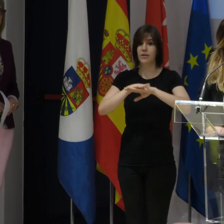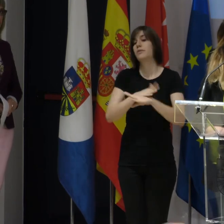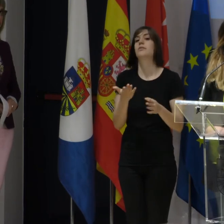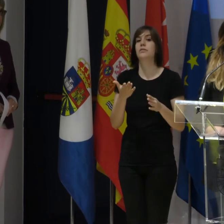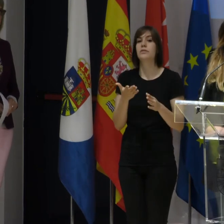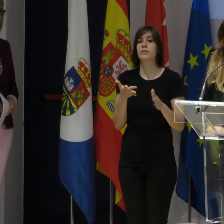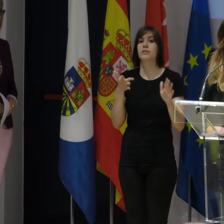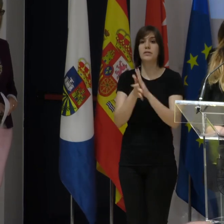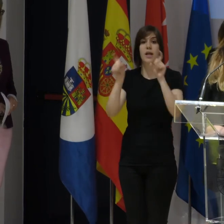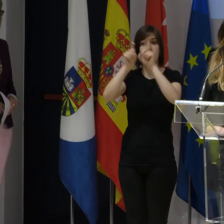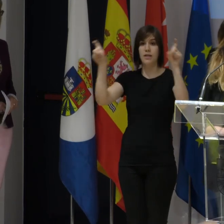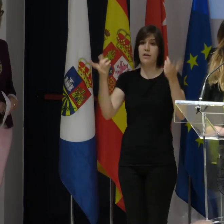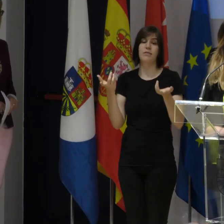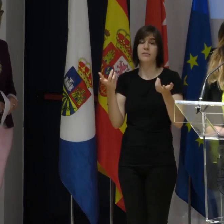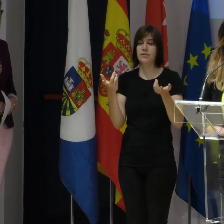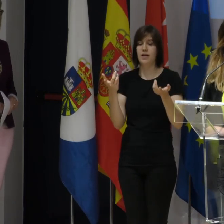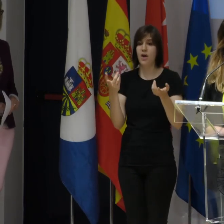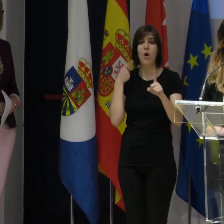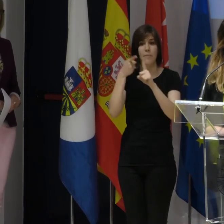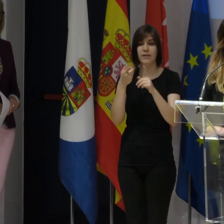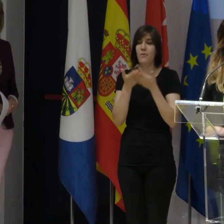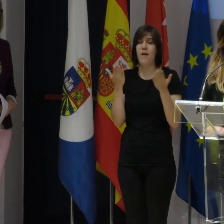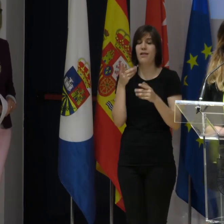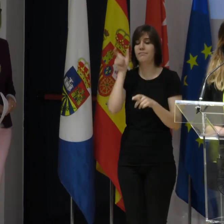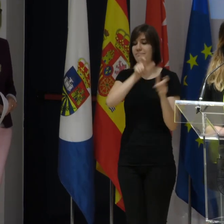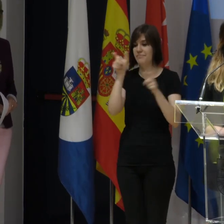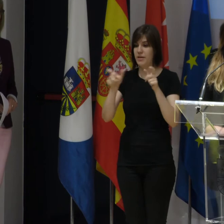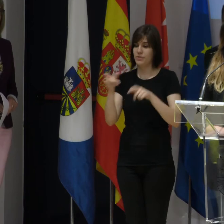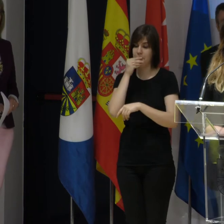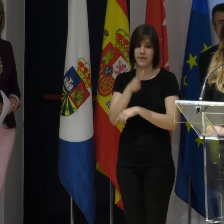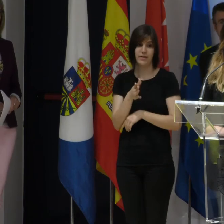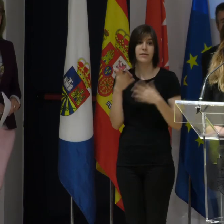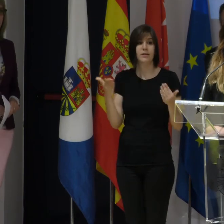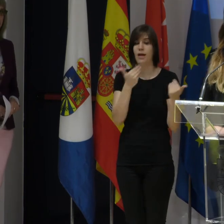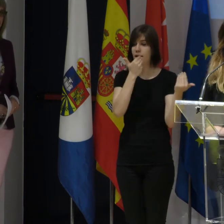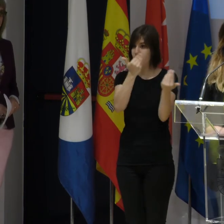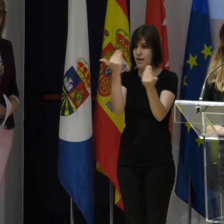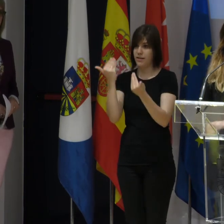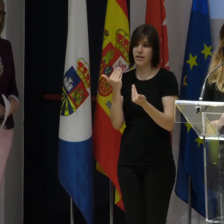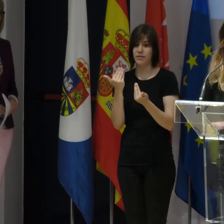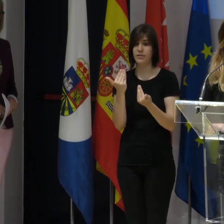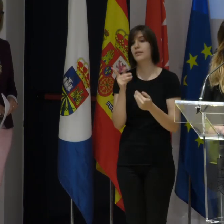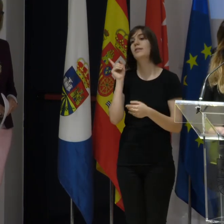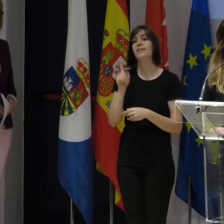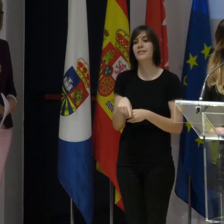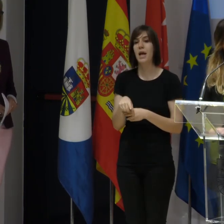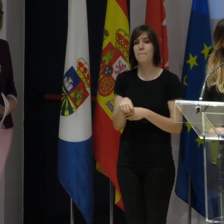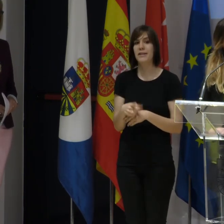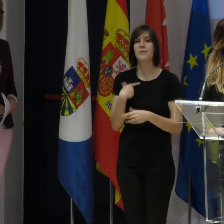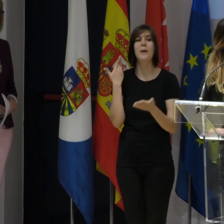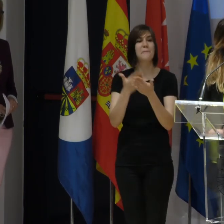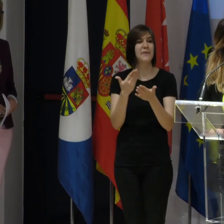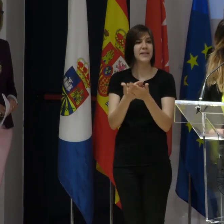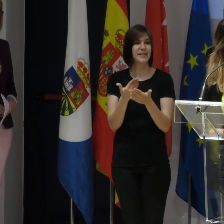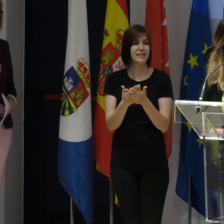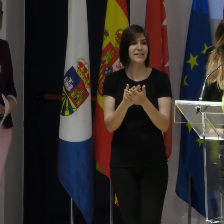de cualquier entidad, al fin y al cabo, son las personas. Pues nada, muchísimas gracias. Y también reivindicar que se